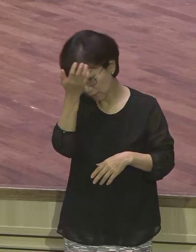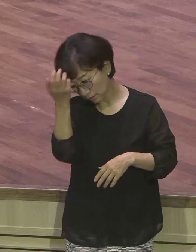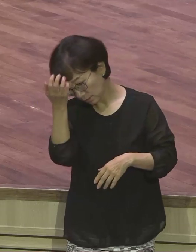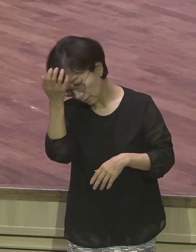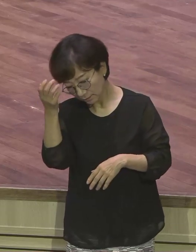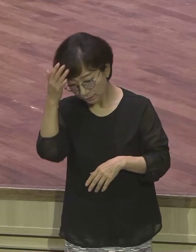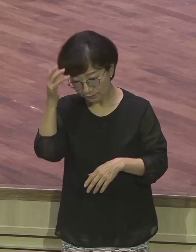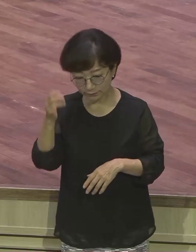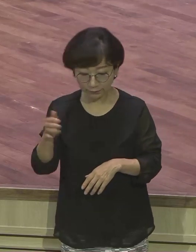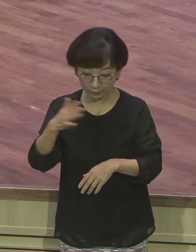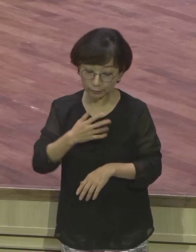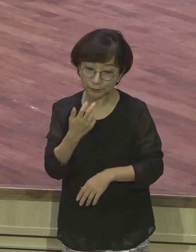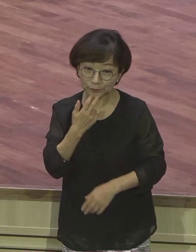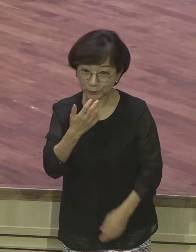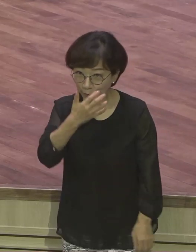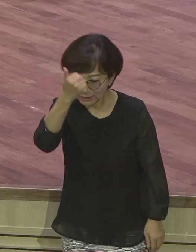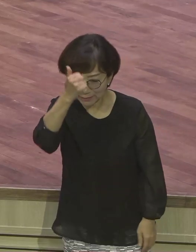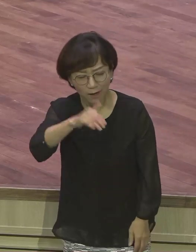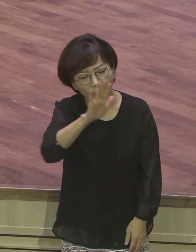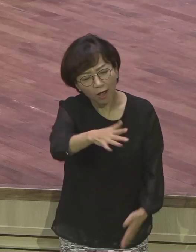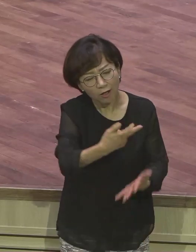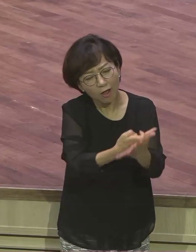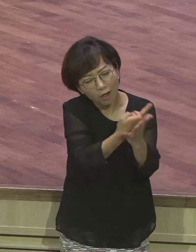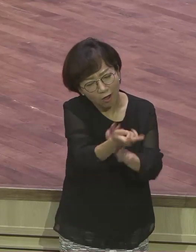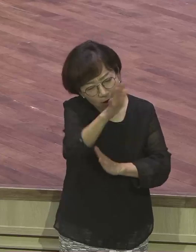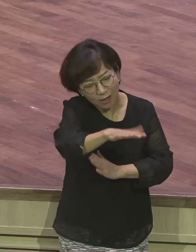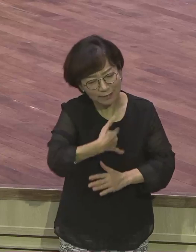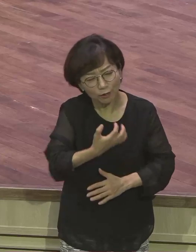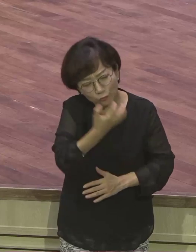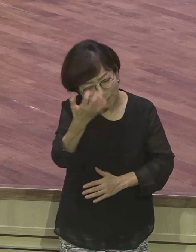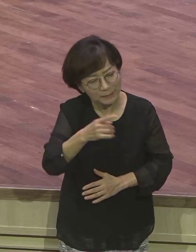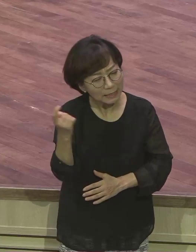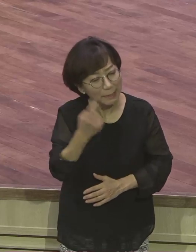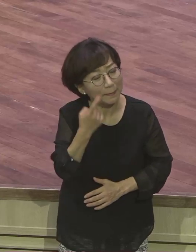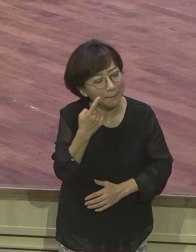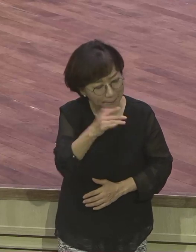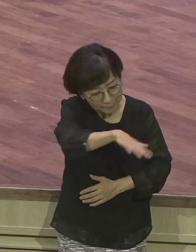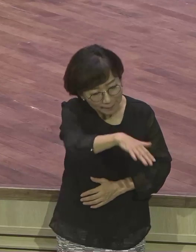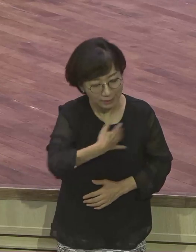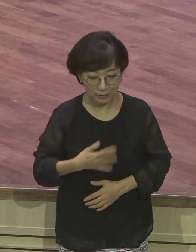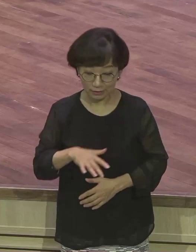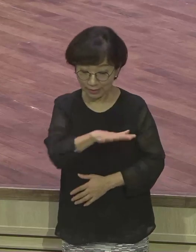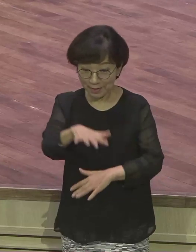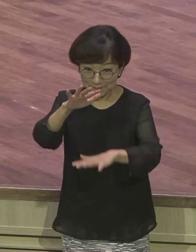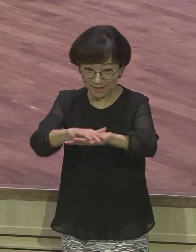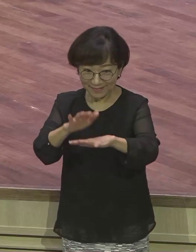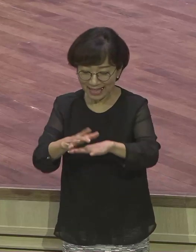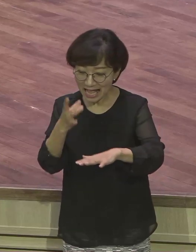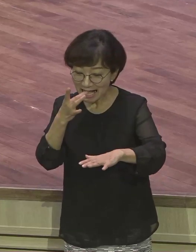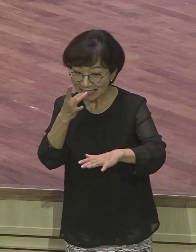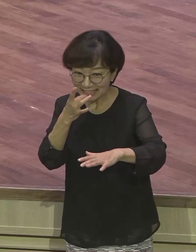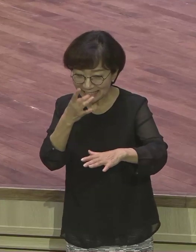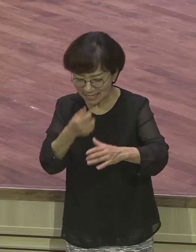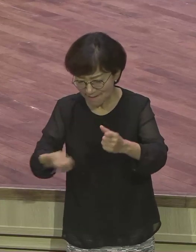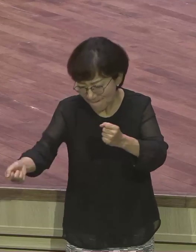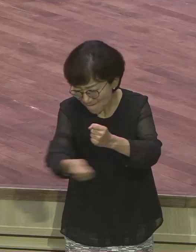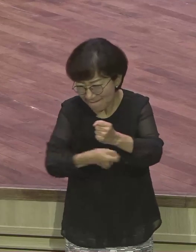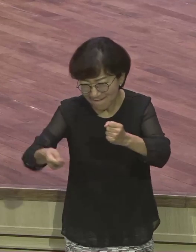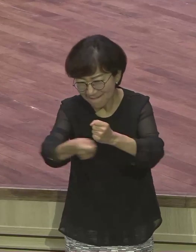청큰대에 내가 꾼 꿈을 들으시오. 우리가 밭에서 곡식단을 묶더니 내 단은 일어서고 당신들의 단은 내 단을